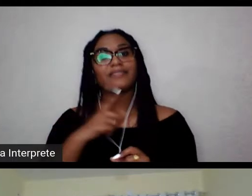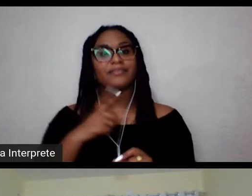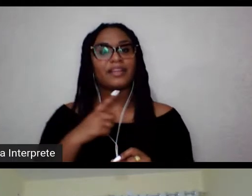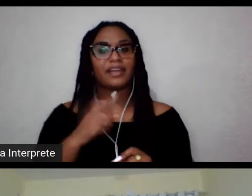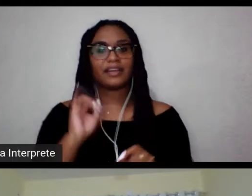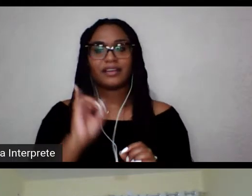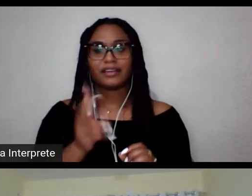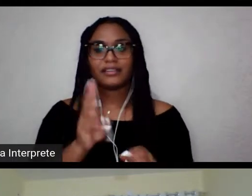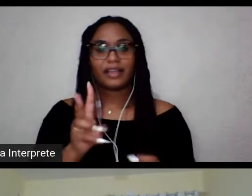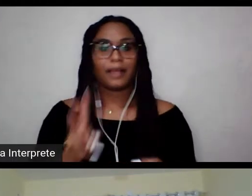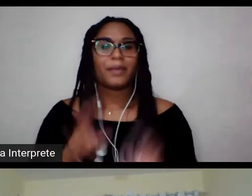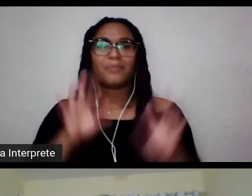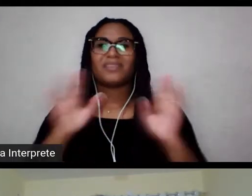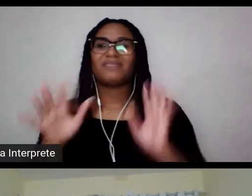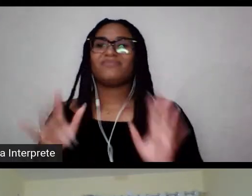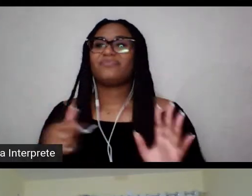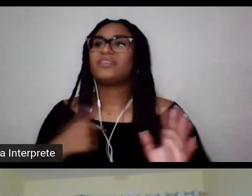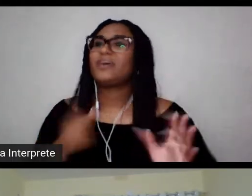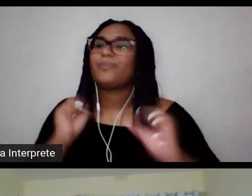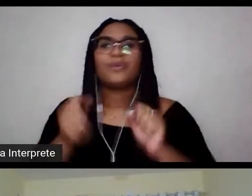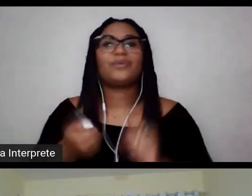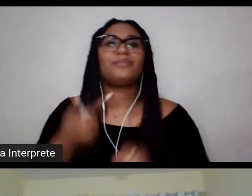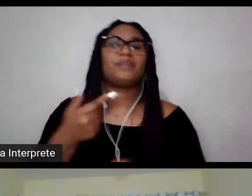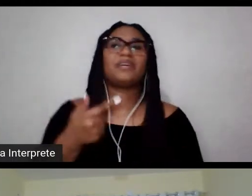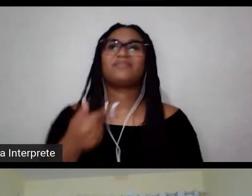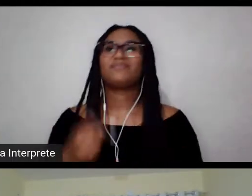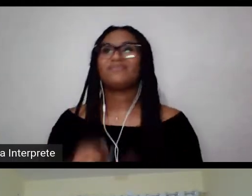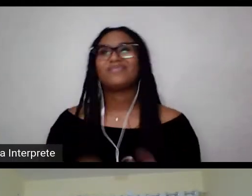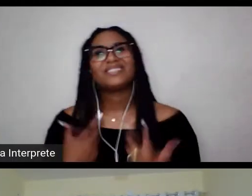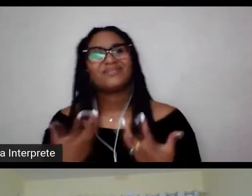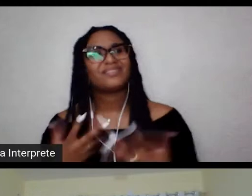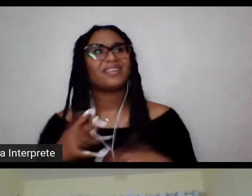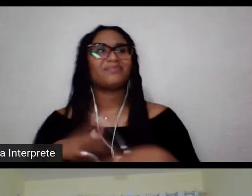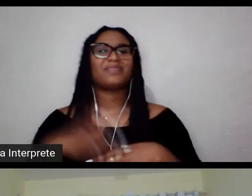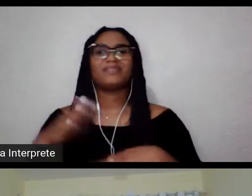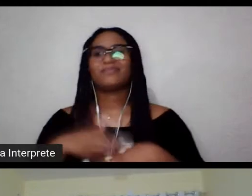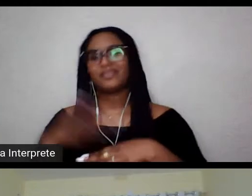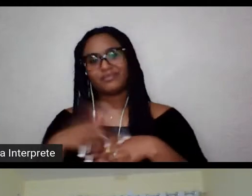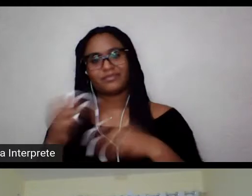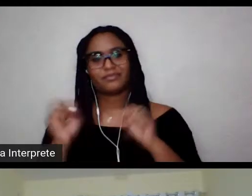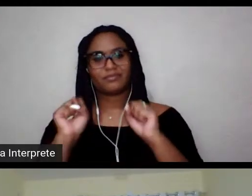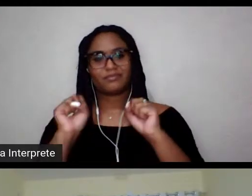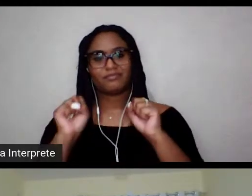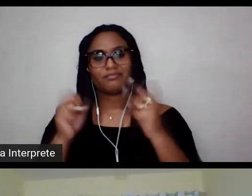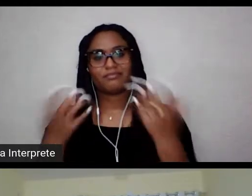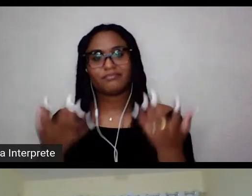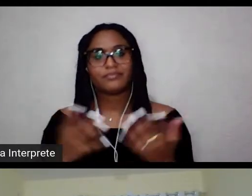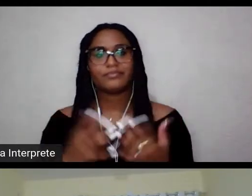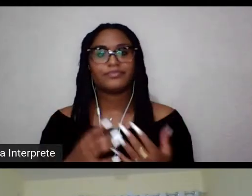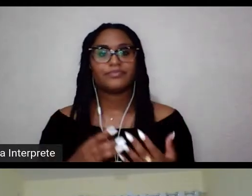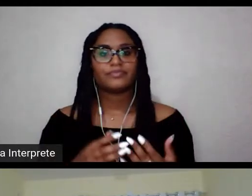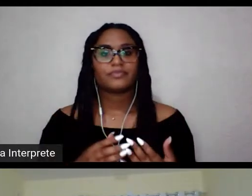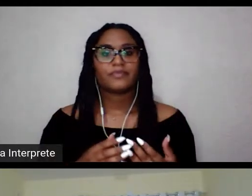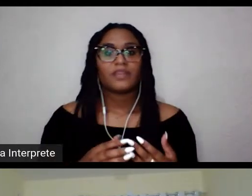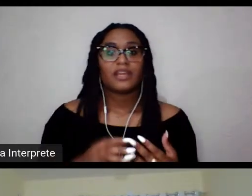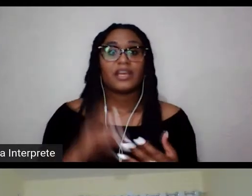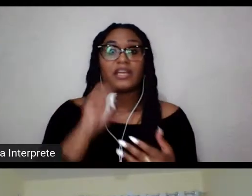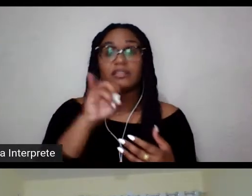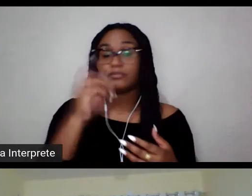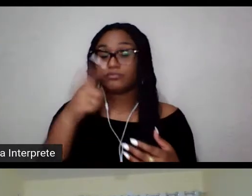E se isso não vier junto com o processo de autoconhecimento, isso se torna um martírio, isso se torna